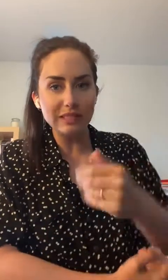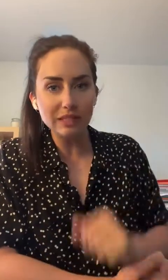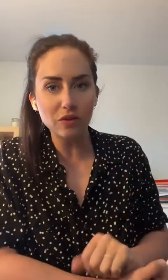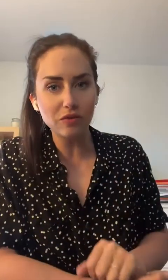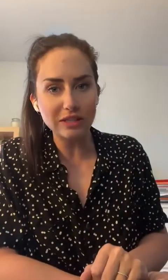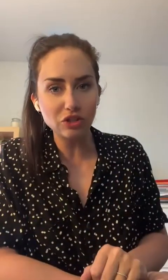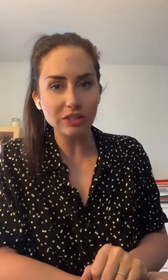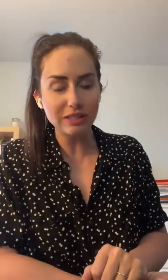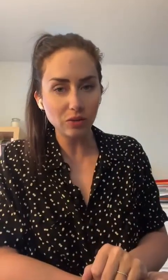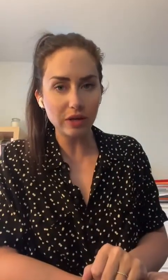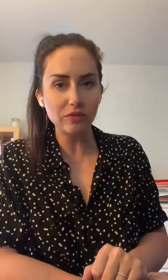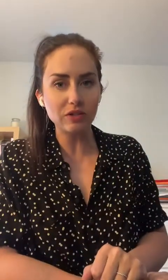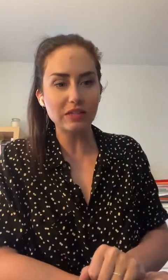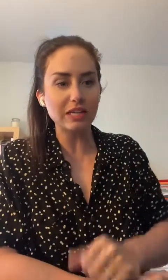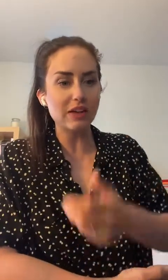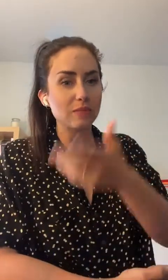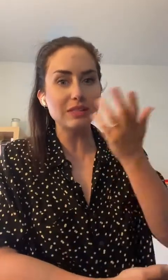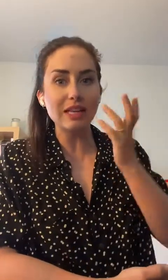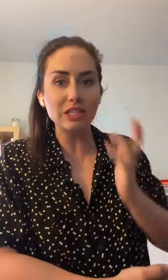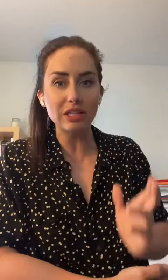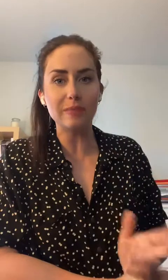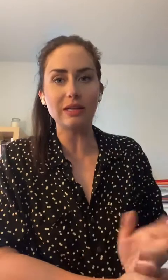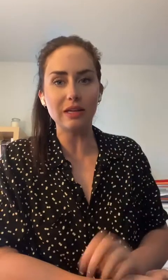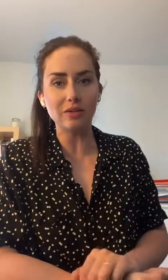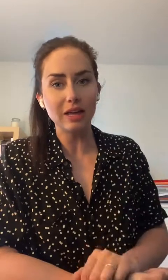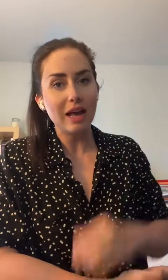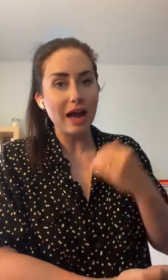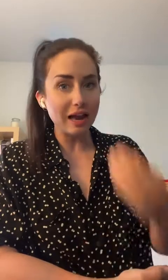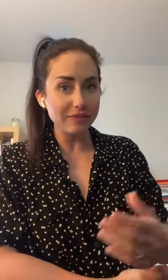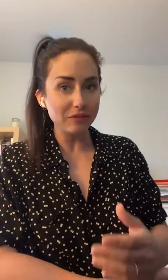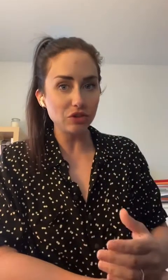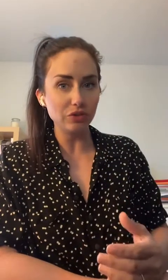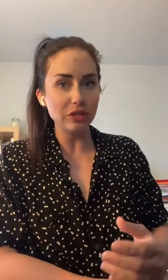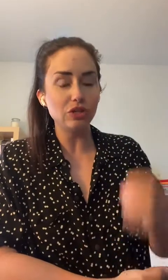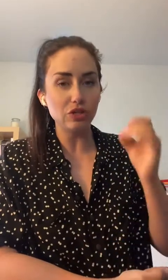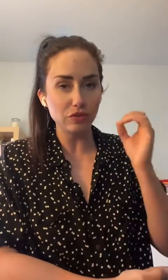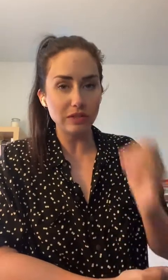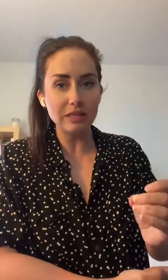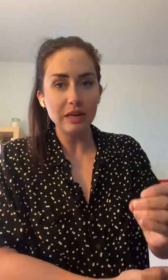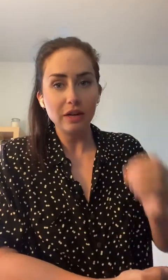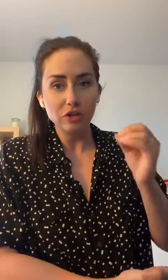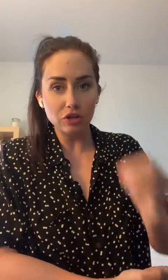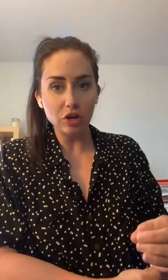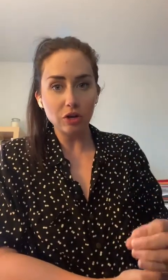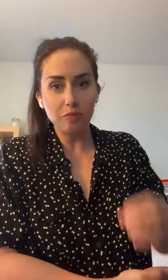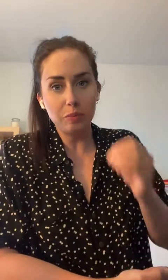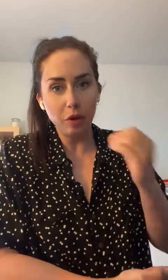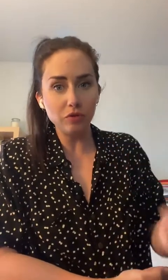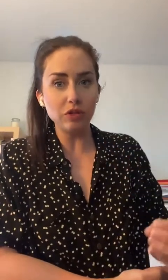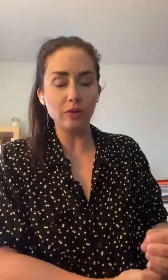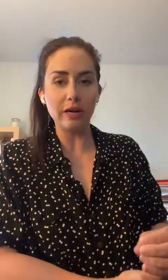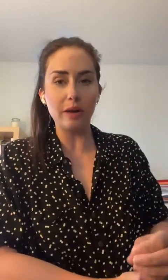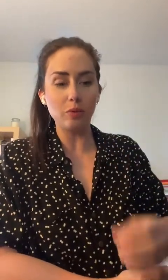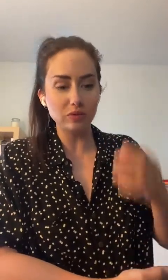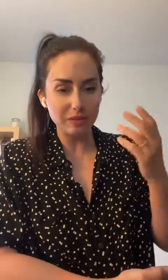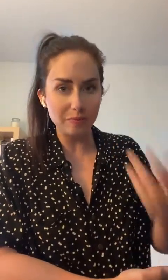me dites que vous faites juste nettoyer votre visage avec une petite lingette démaquillante à la fin de votre journée, je vous le dis, ça, puis pas vous nettoyer la peau, c'est